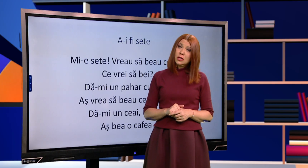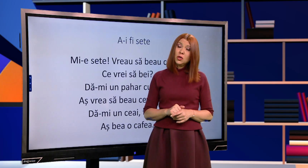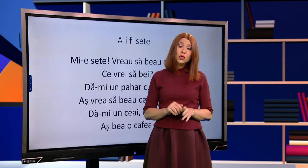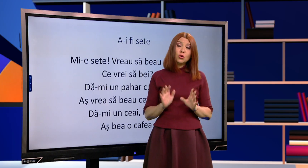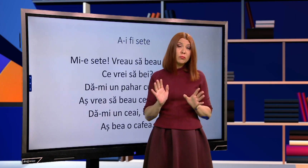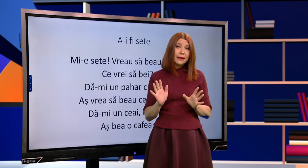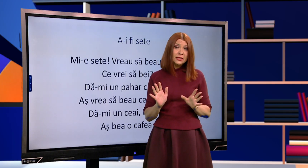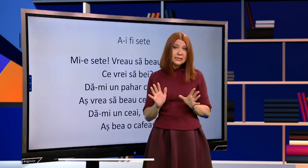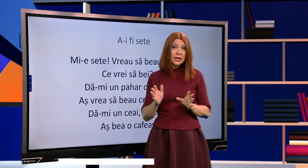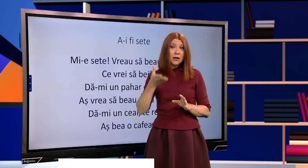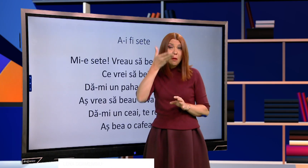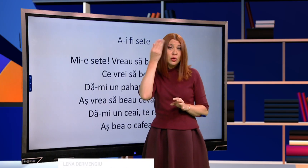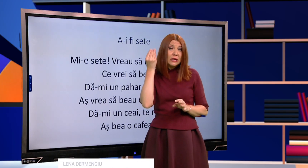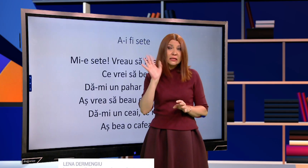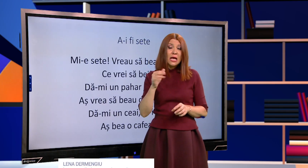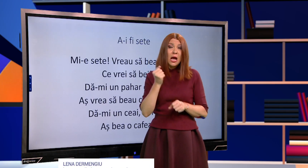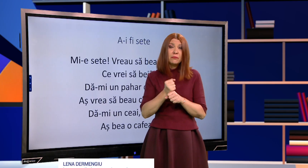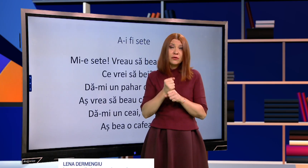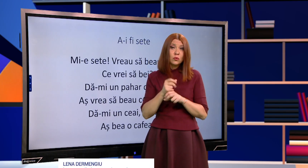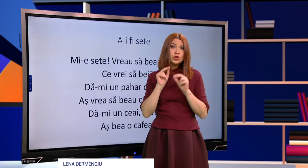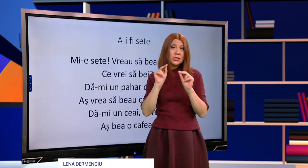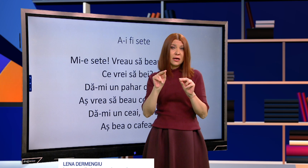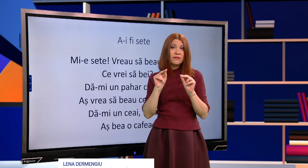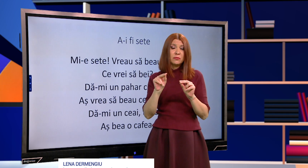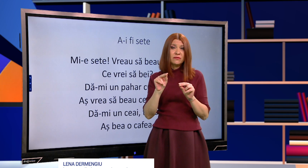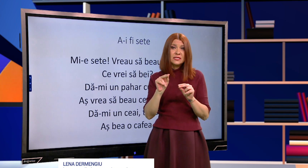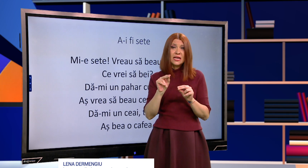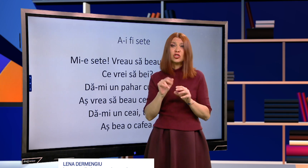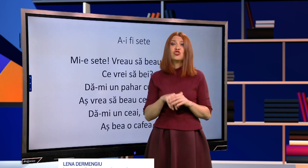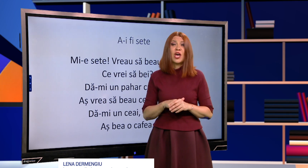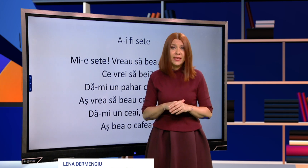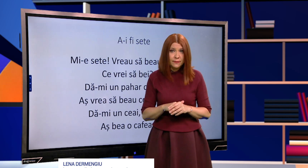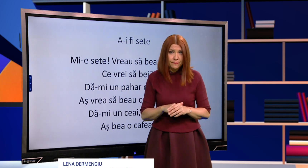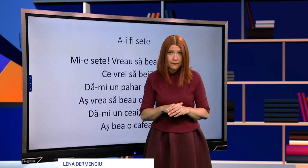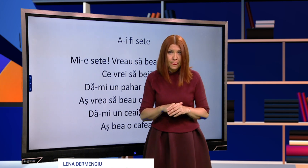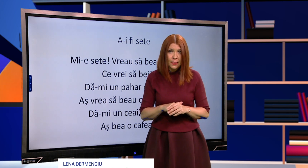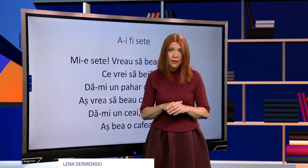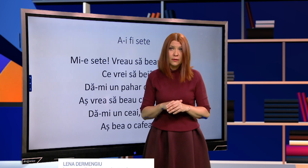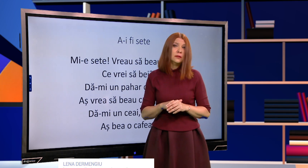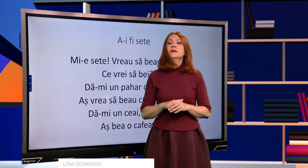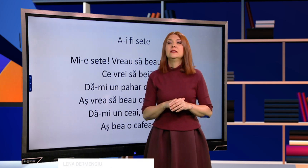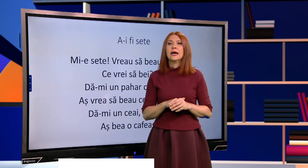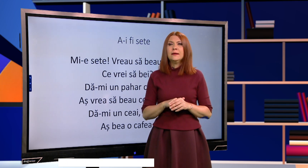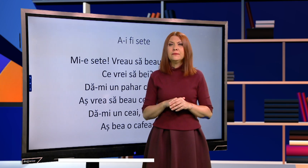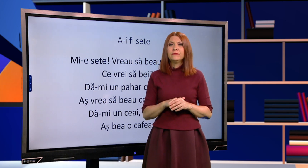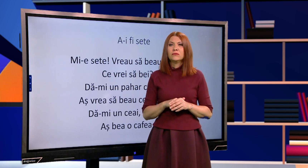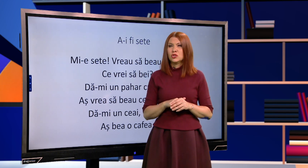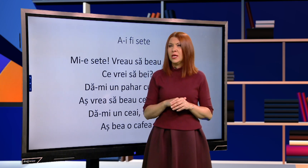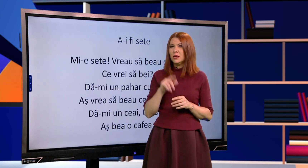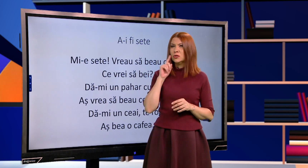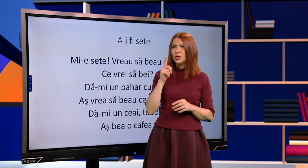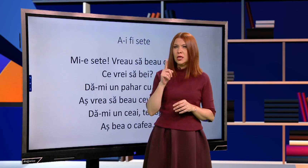te rog. Eu nu mai amintesc dacă am uitat, dacă am făcut și dacă v-am învățat ceai. Da?